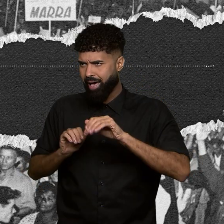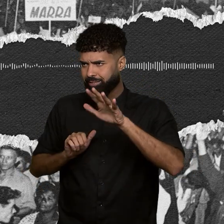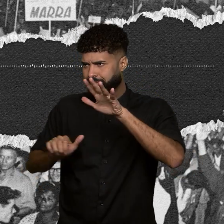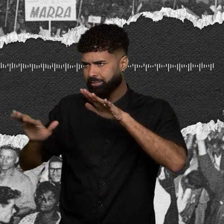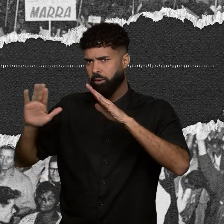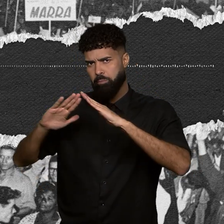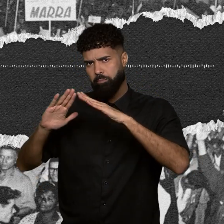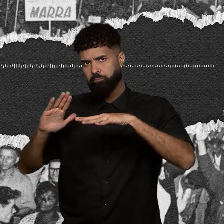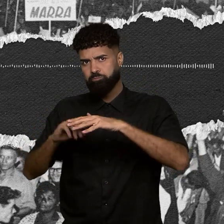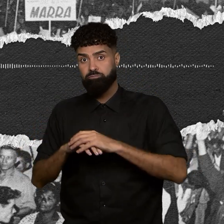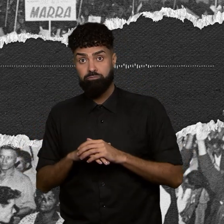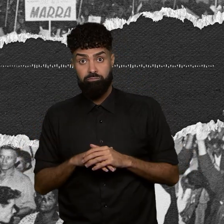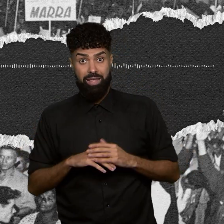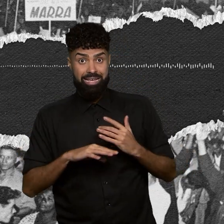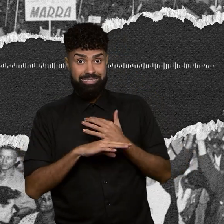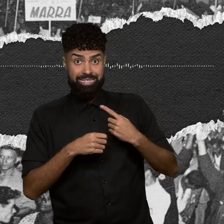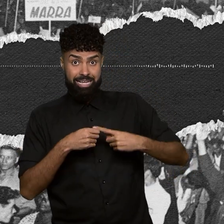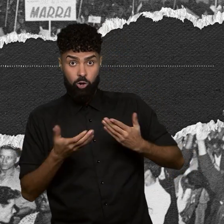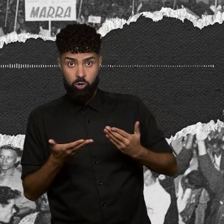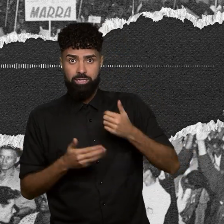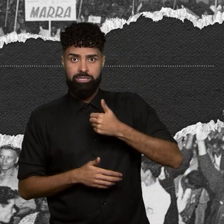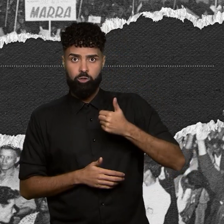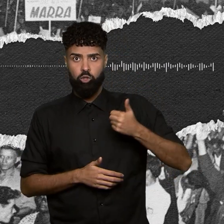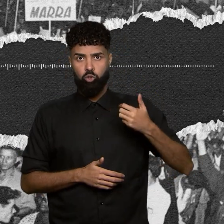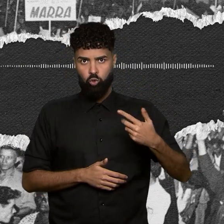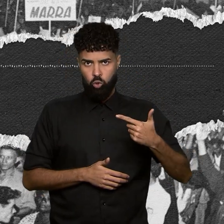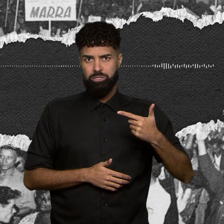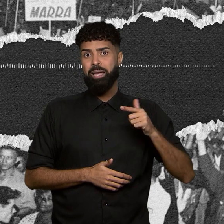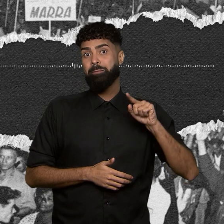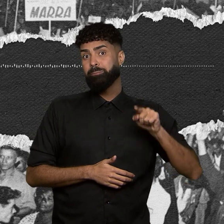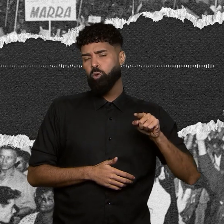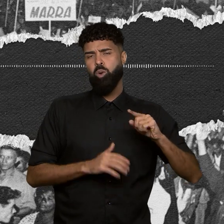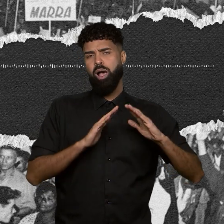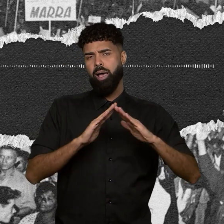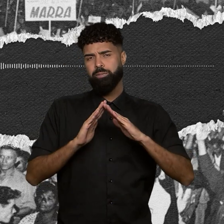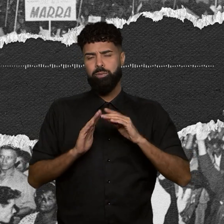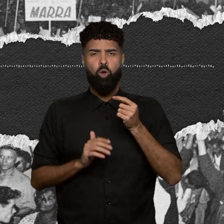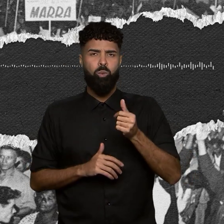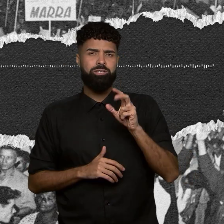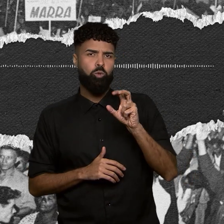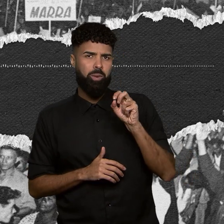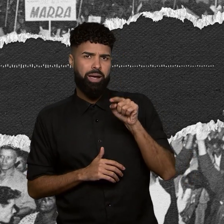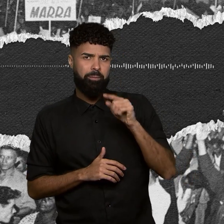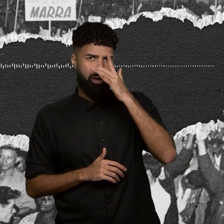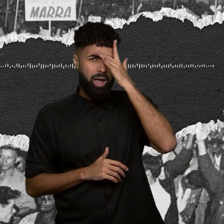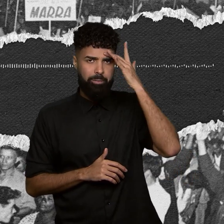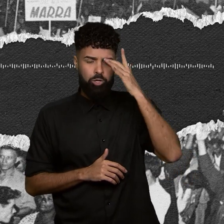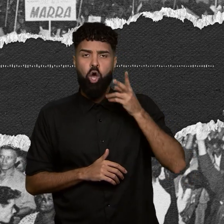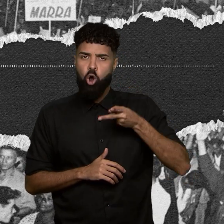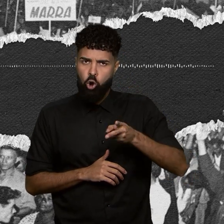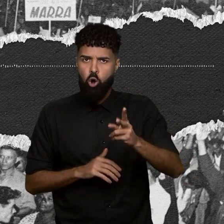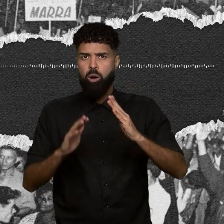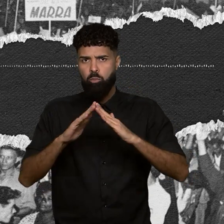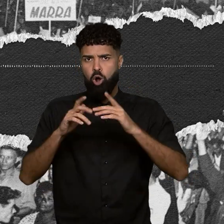A cidade tem hoje 112 mil habitantes. Quase 50 mil pessoas ainda residem em regiões de periferia